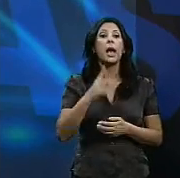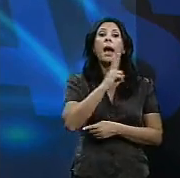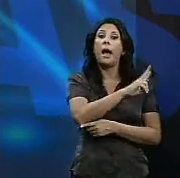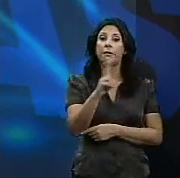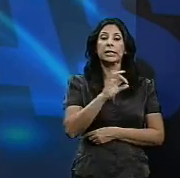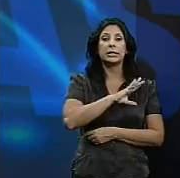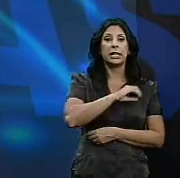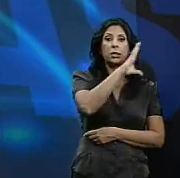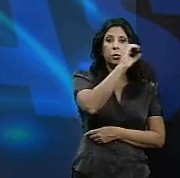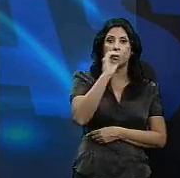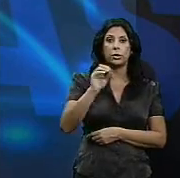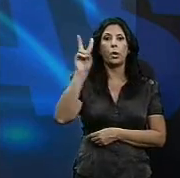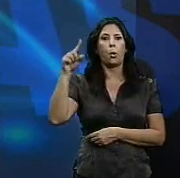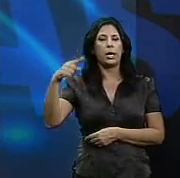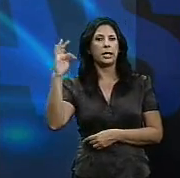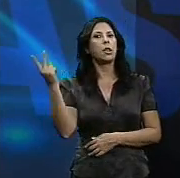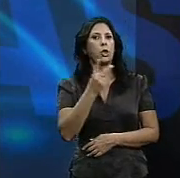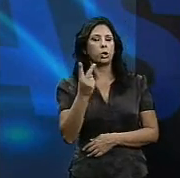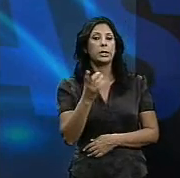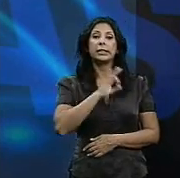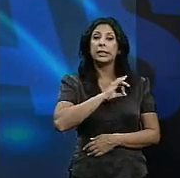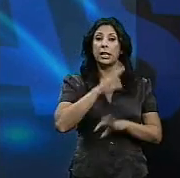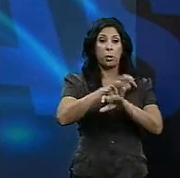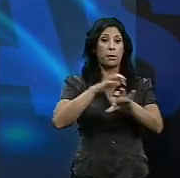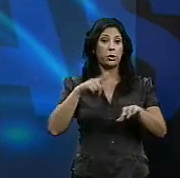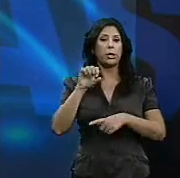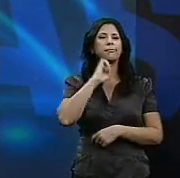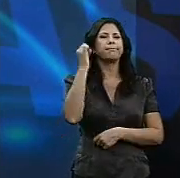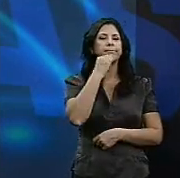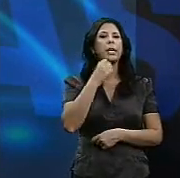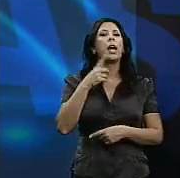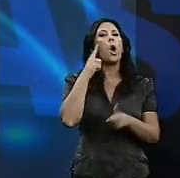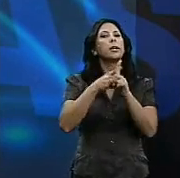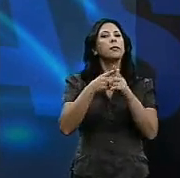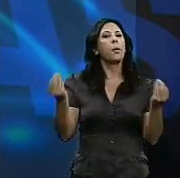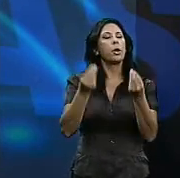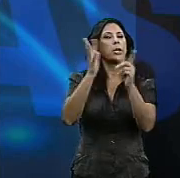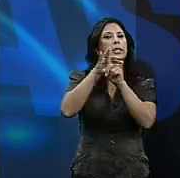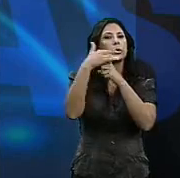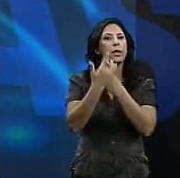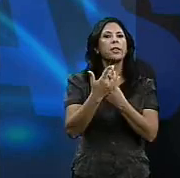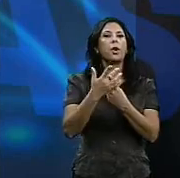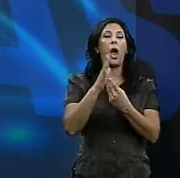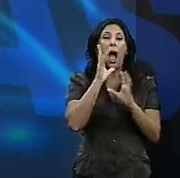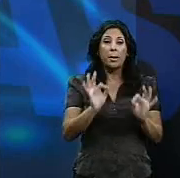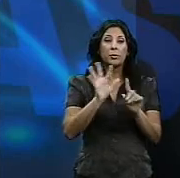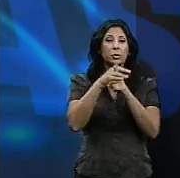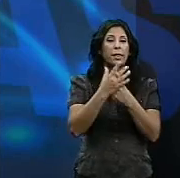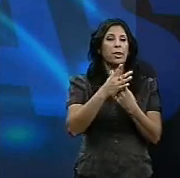comisiones obreras y UGT. Los sindicatos mayoritarios reivindican mejoras en la situación precaria de los trabajadores actualmente en